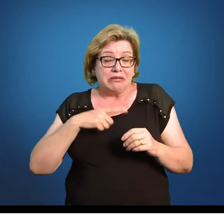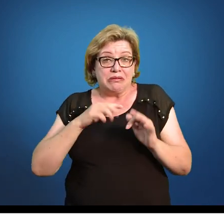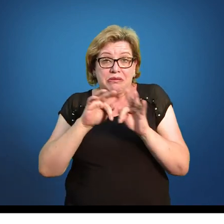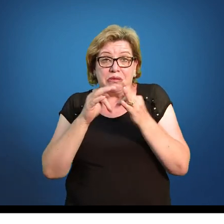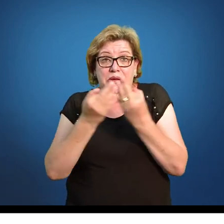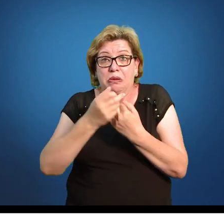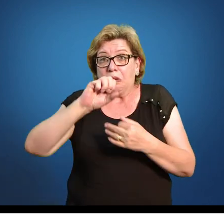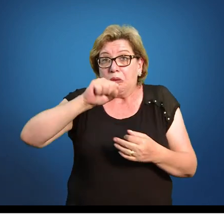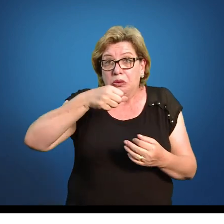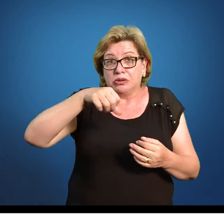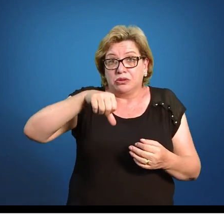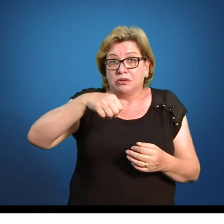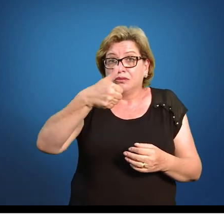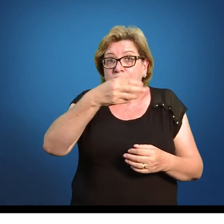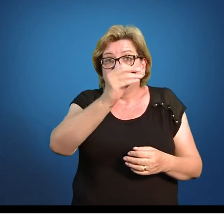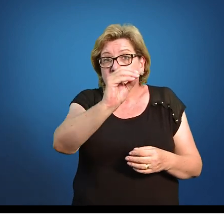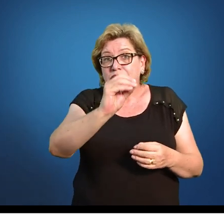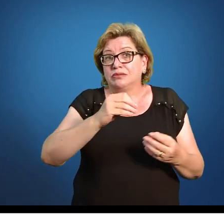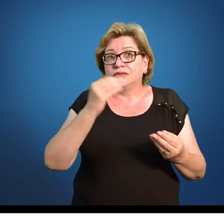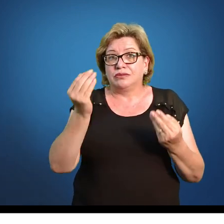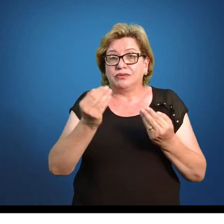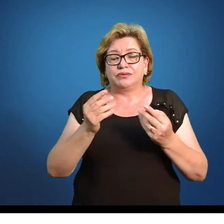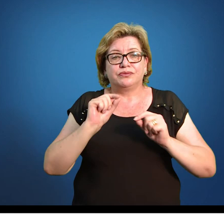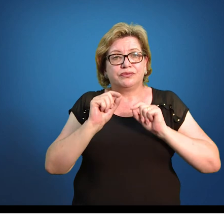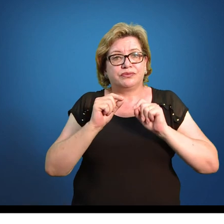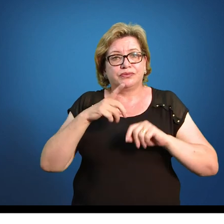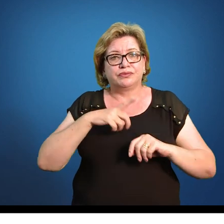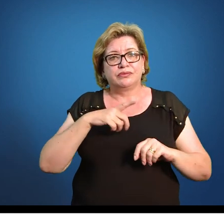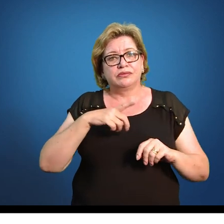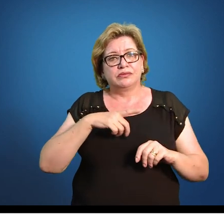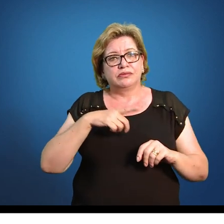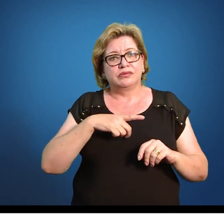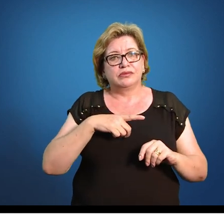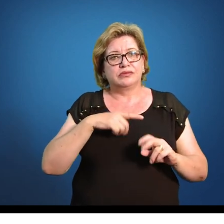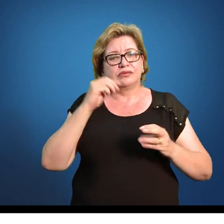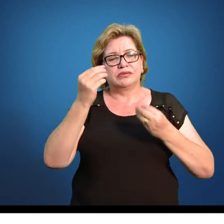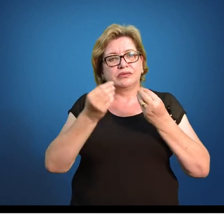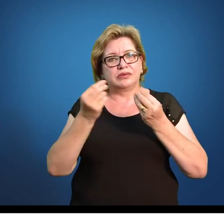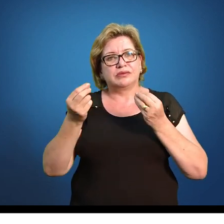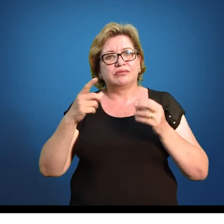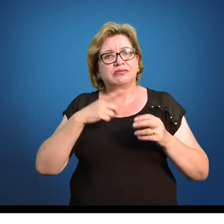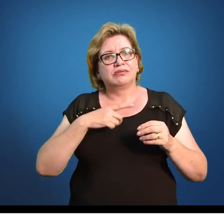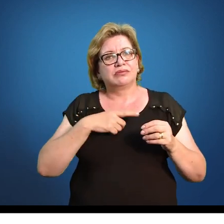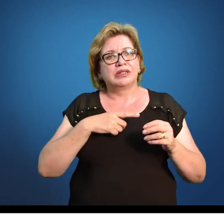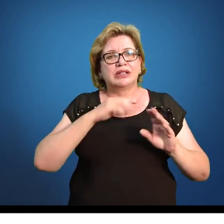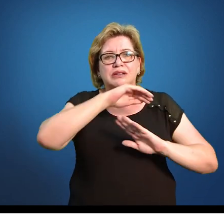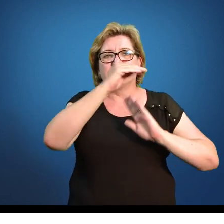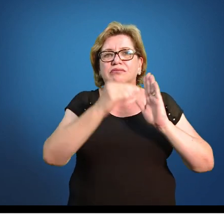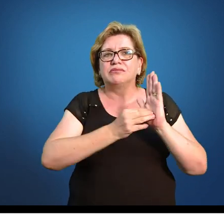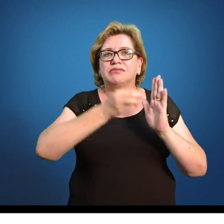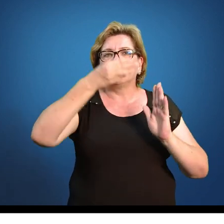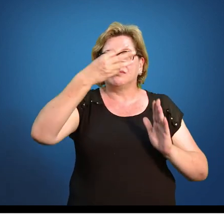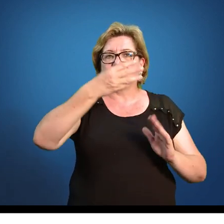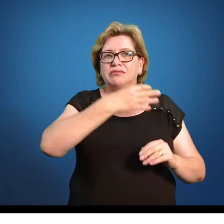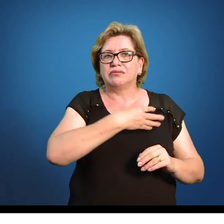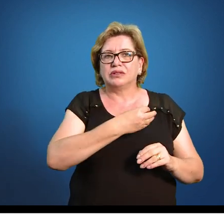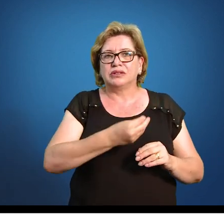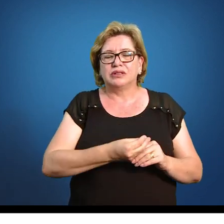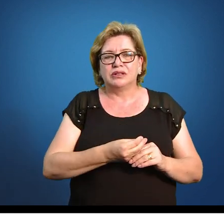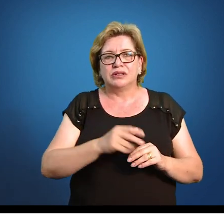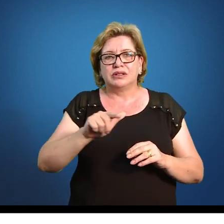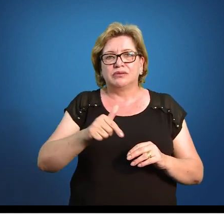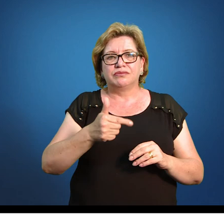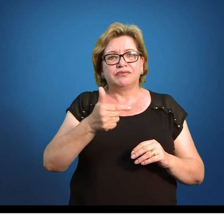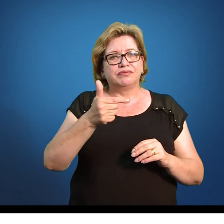9, 10, você não está falando isso. A informação que você está passando é que 90% tem até 3 filhos. E as